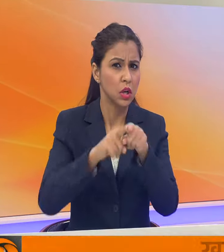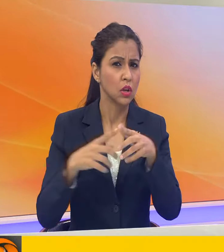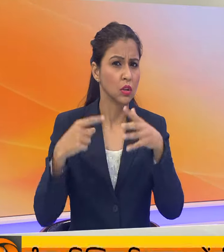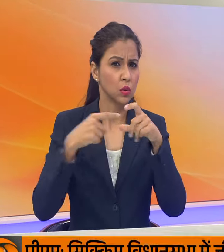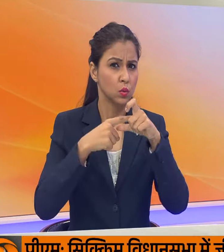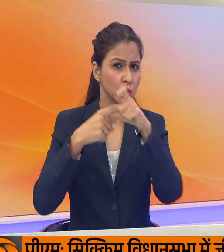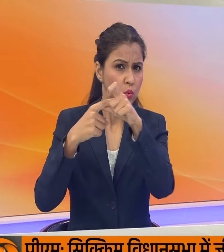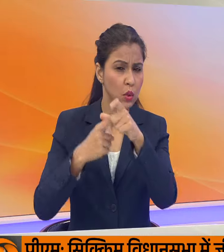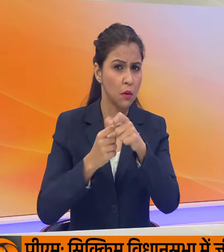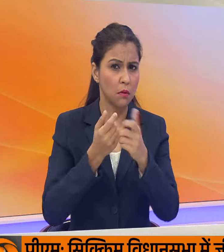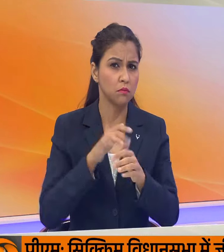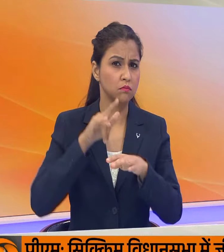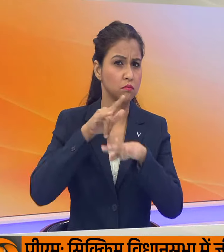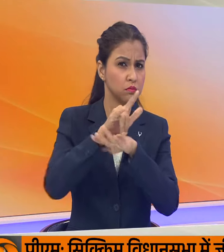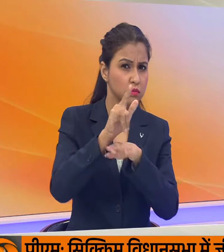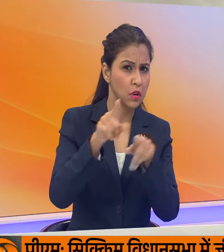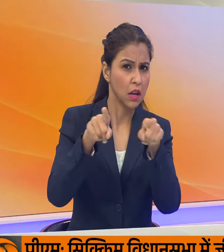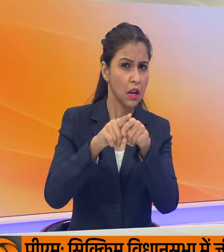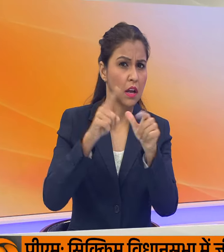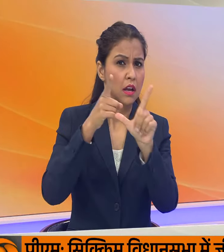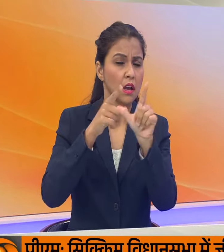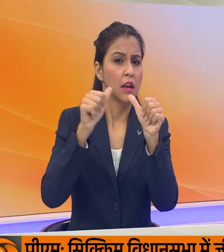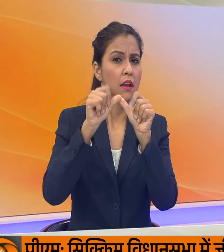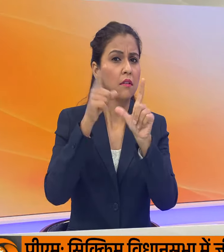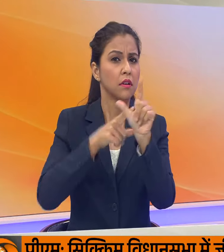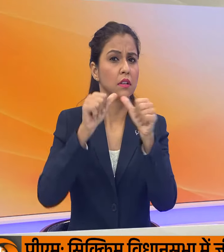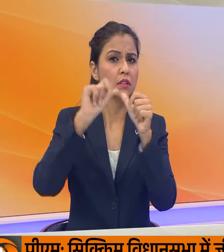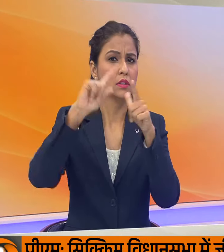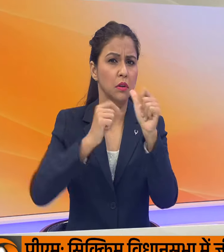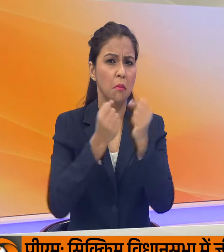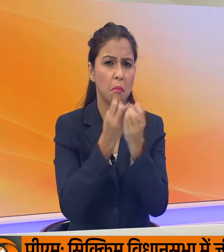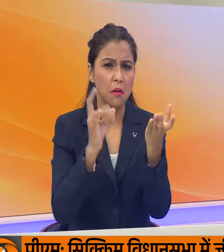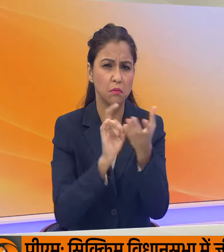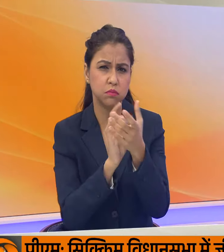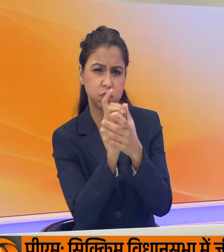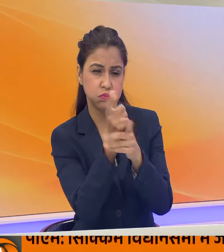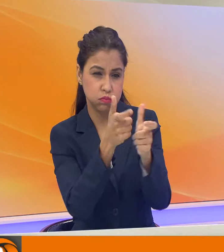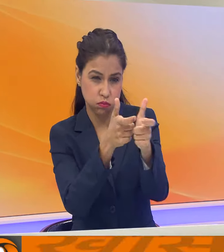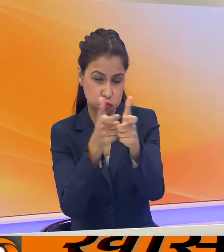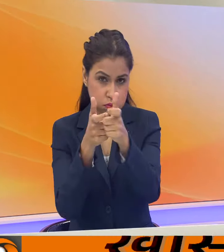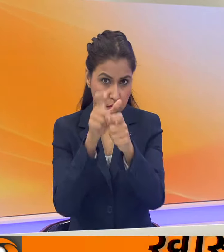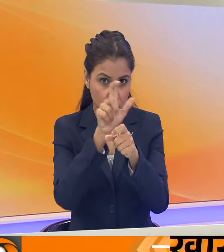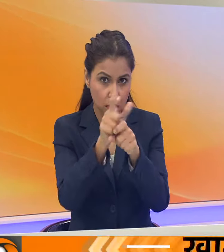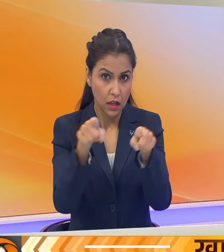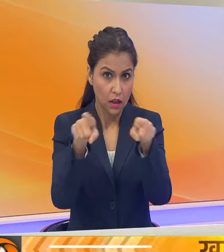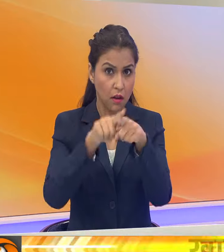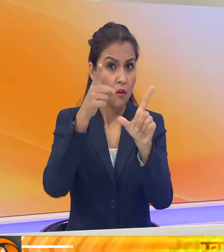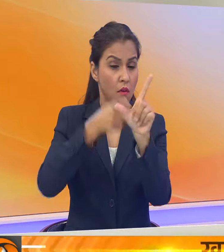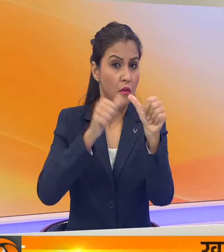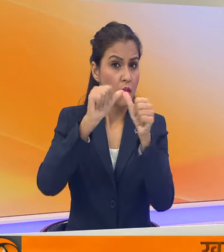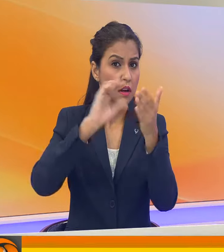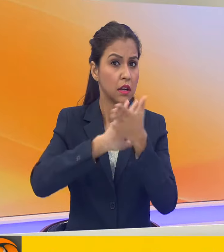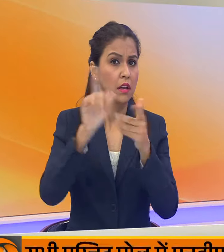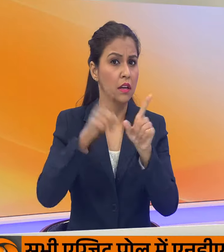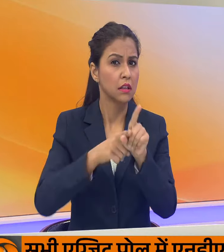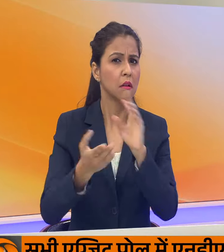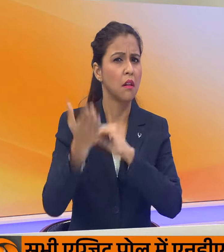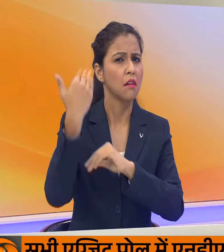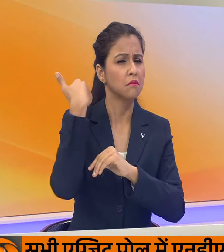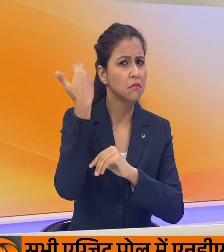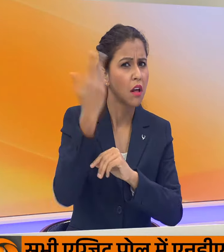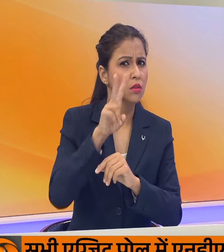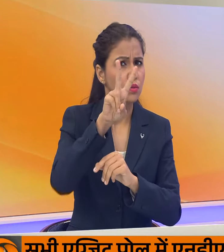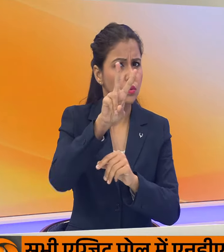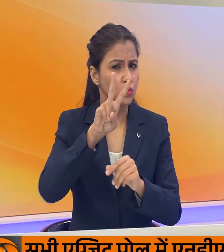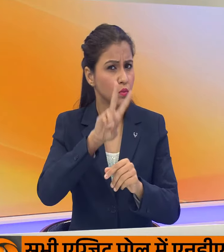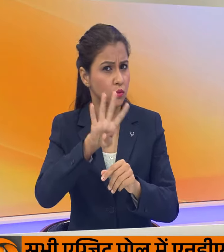विमान वाहक पोत आईजन हावर को कई मिजाईलों और ड्रोन से निशाना बनाया। यहिया सारी ने कहा कि यह पिछले 24